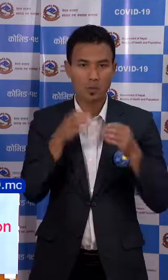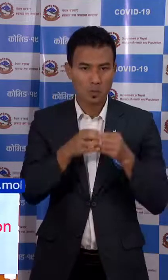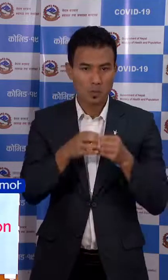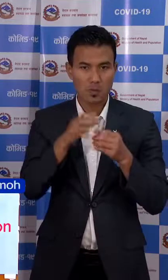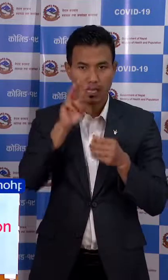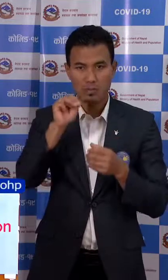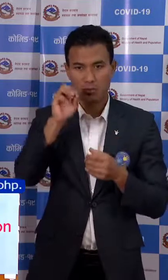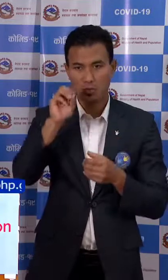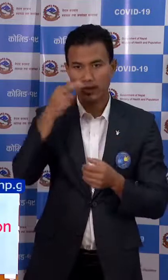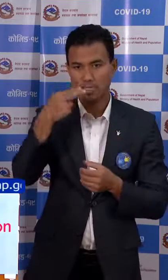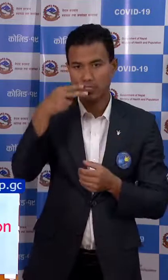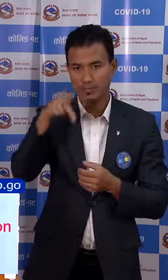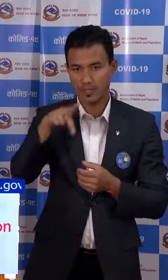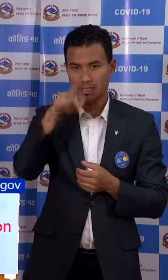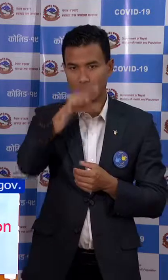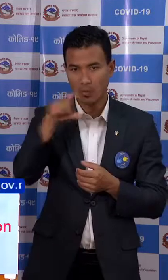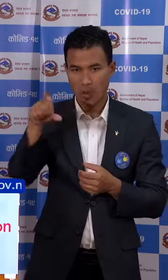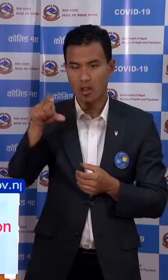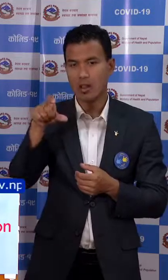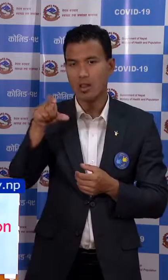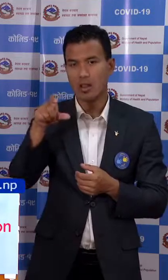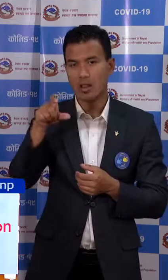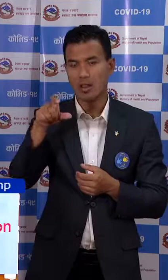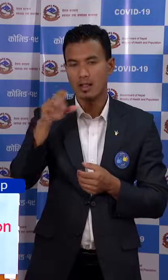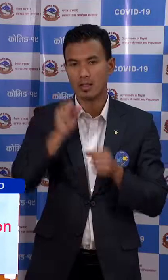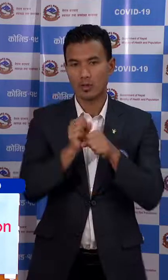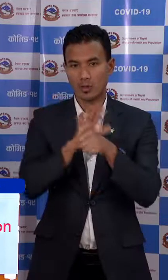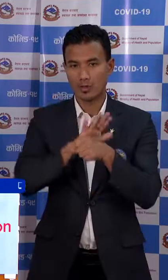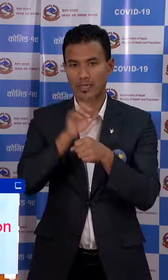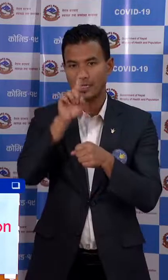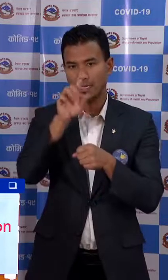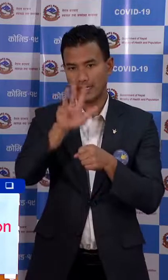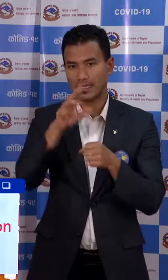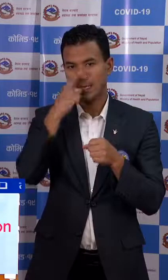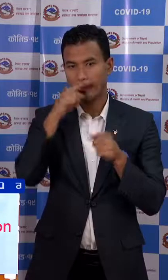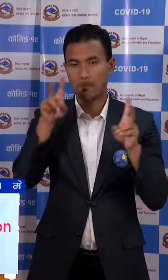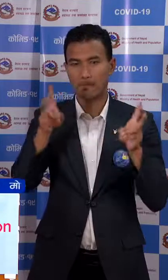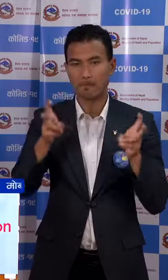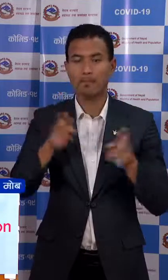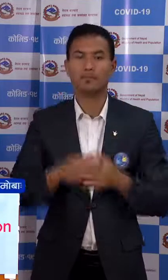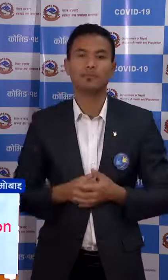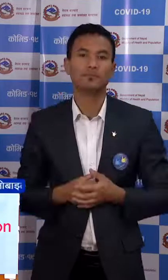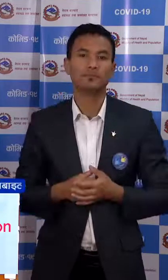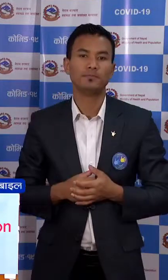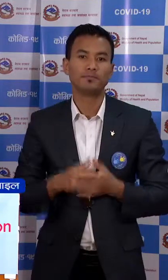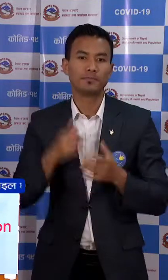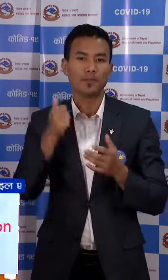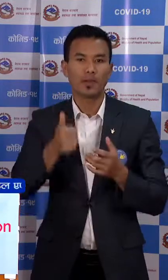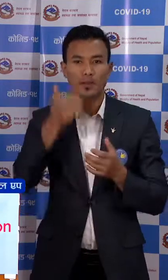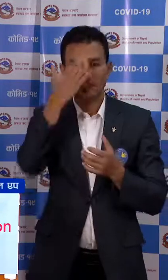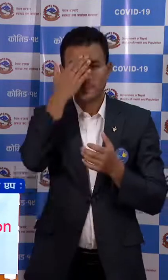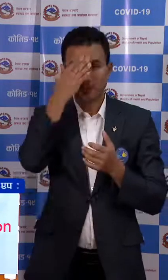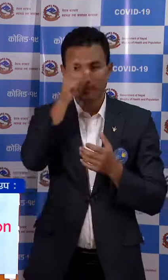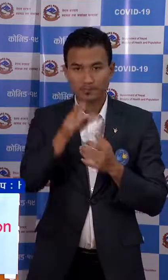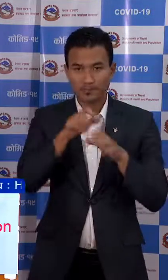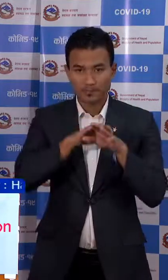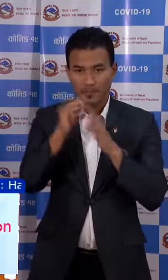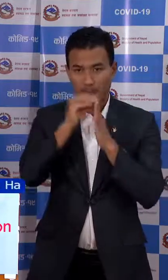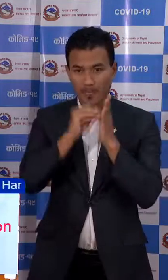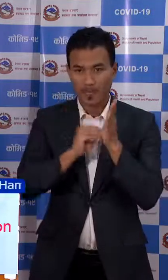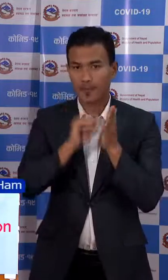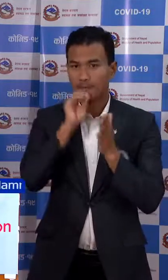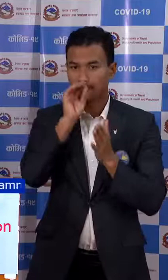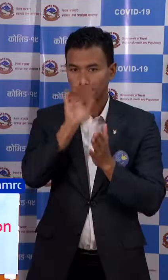चा MOHP नेपाल COVID-19 अवा मा संक्रमित बेक्तियर को विवरण